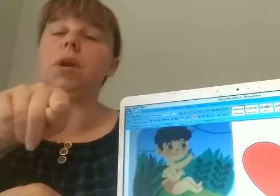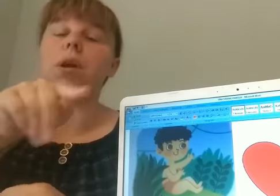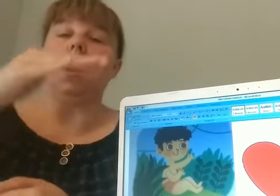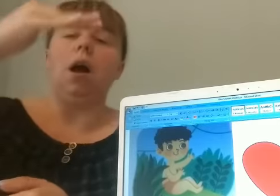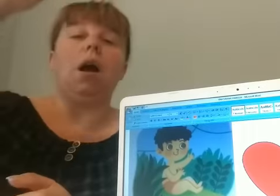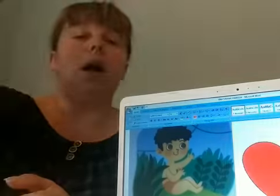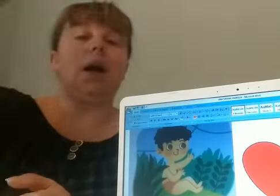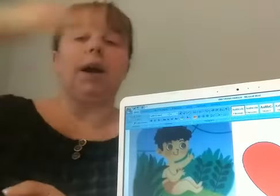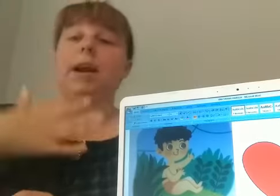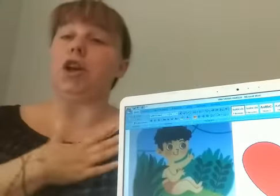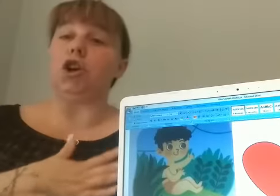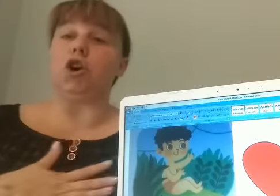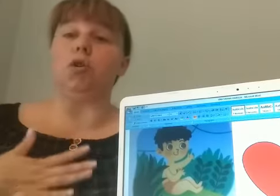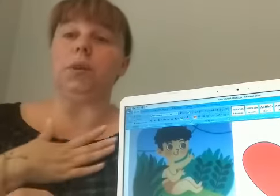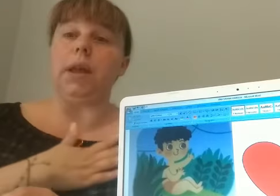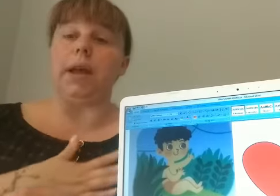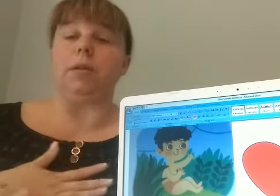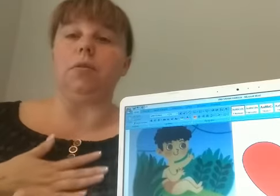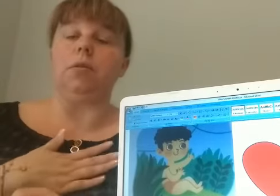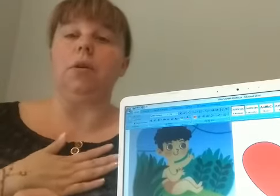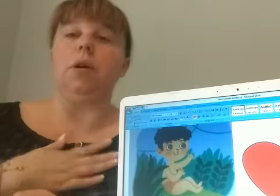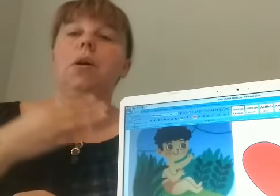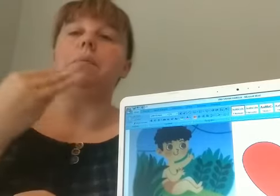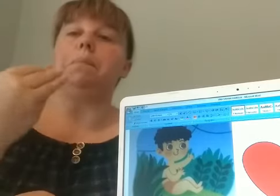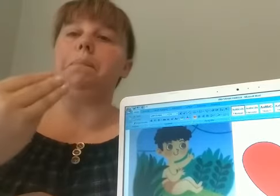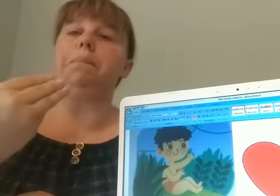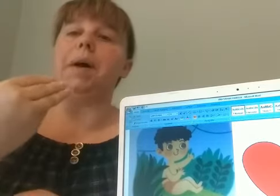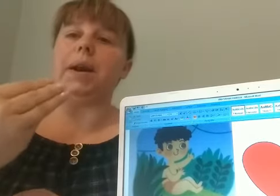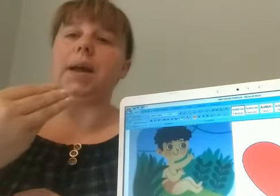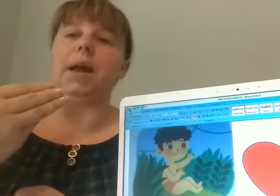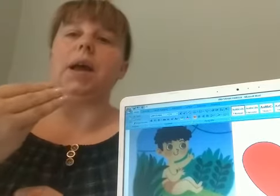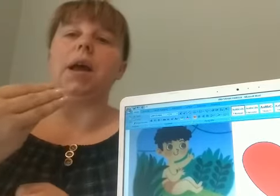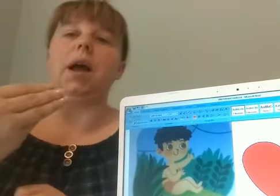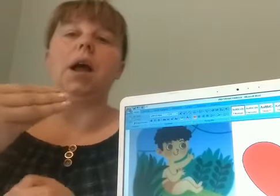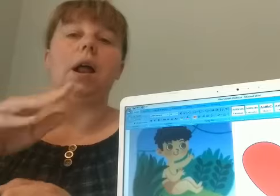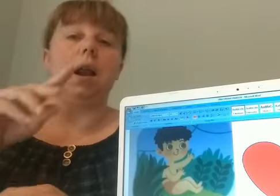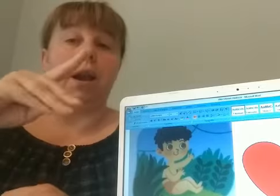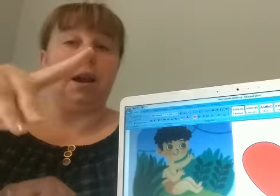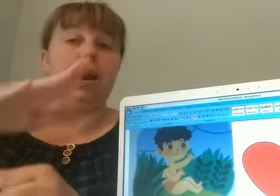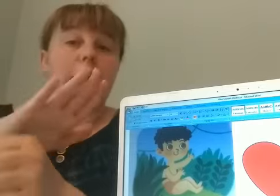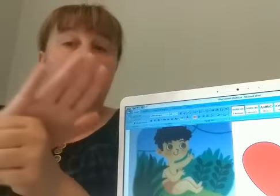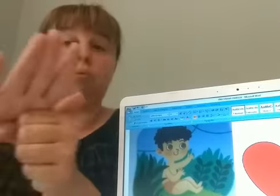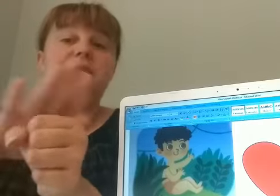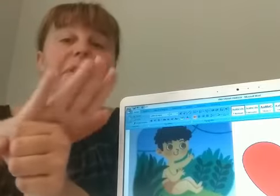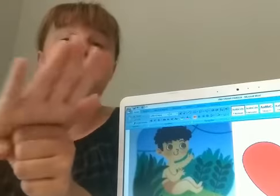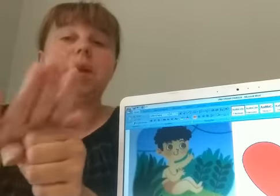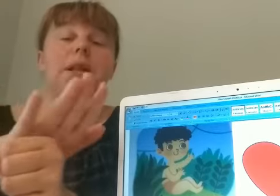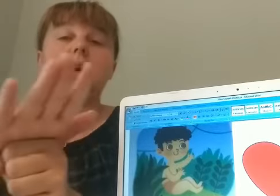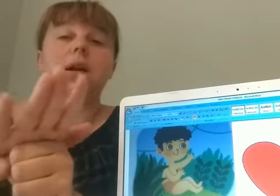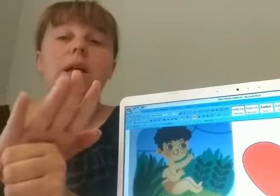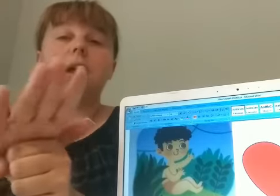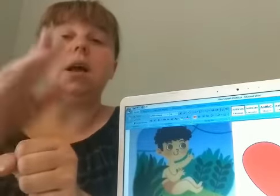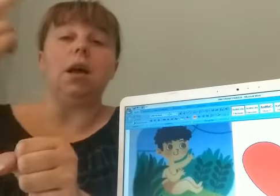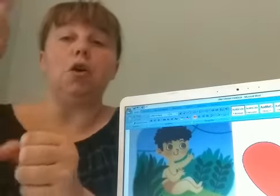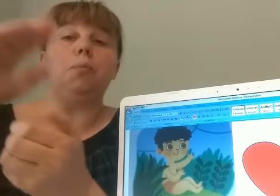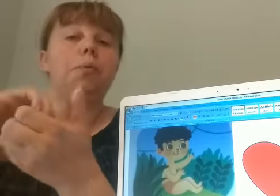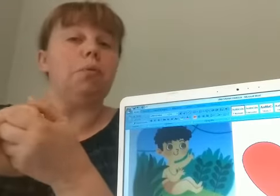cresce contento, perché la sua famiglia, più gli